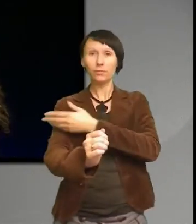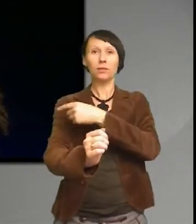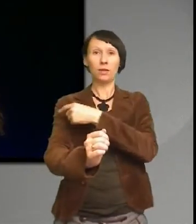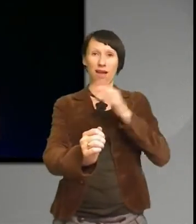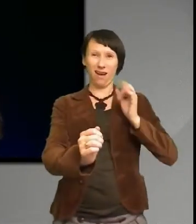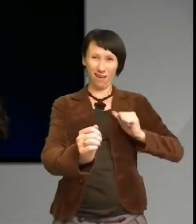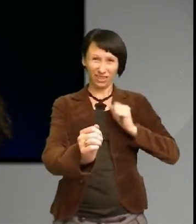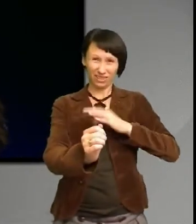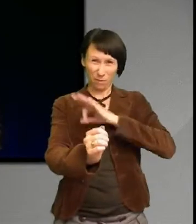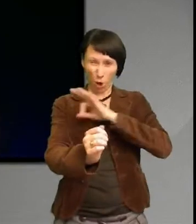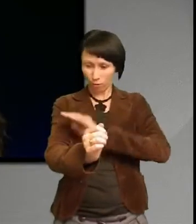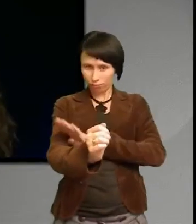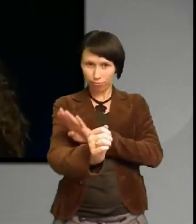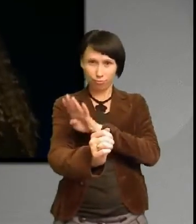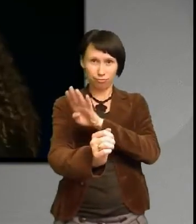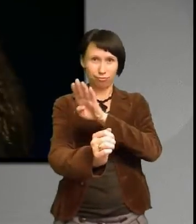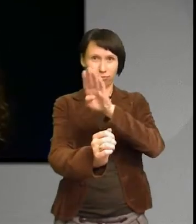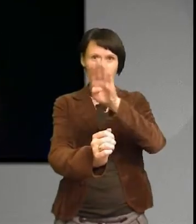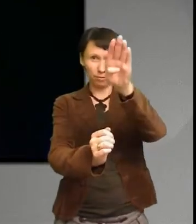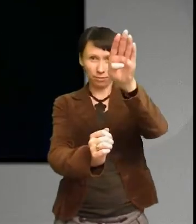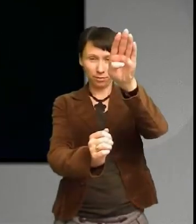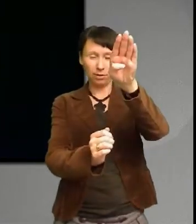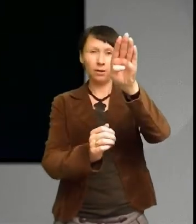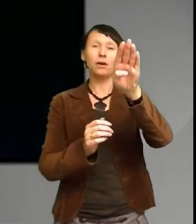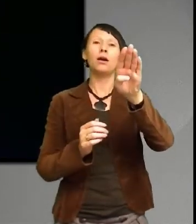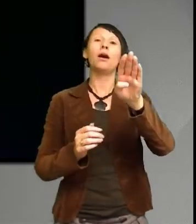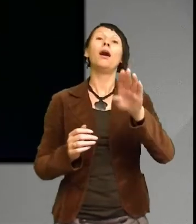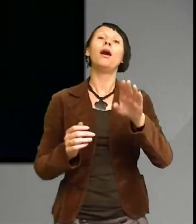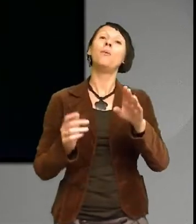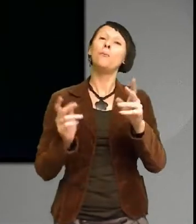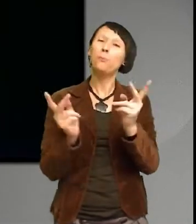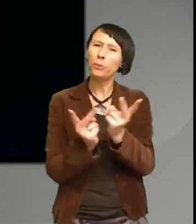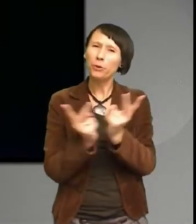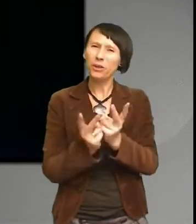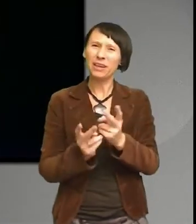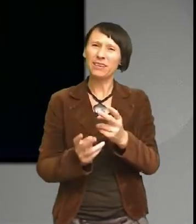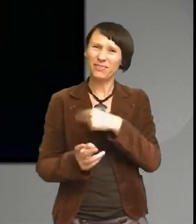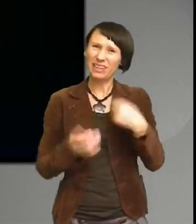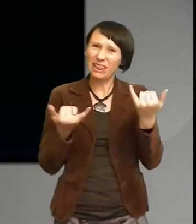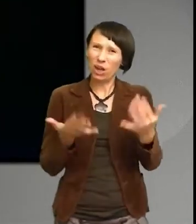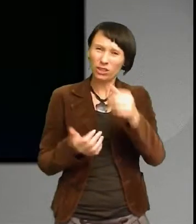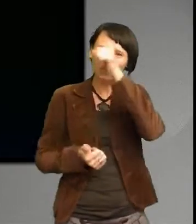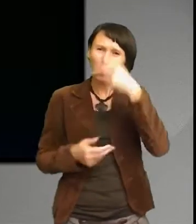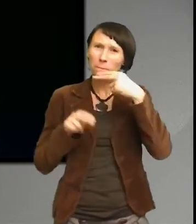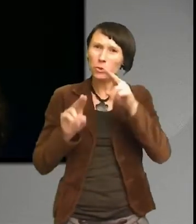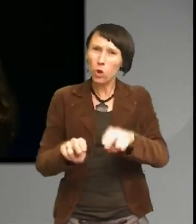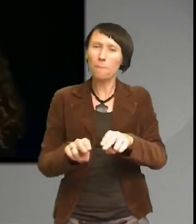ökat enormt och det gör att det är i princip omöjligt att bedöma vilken effekt det får över flera generationer